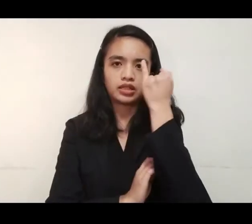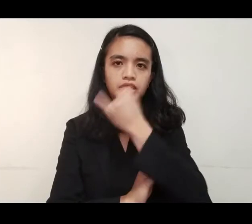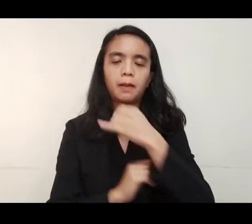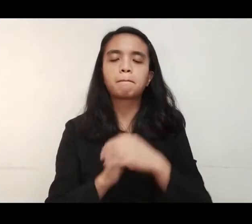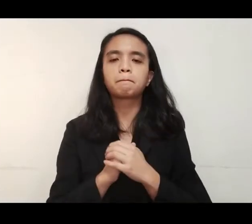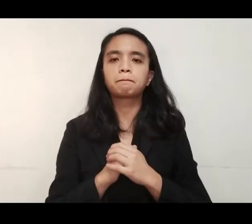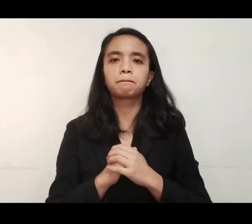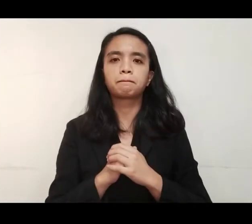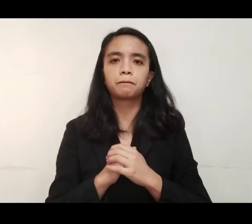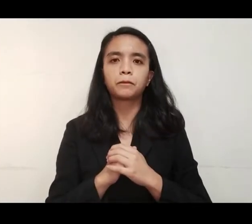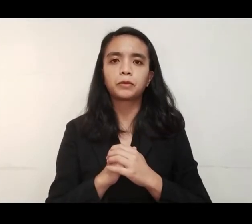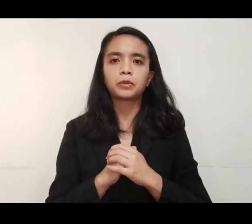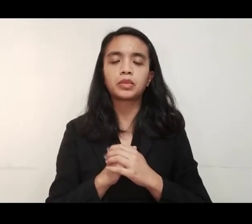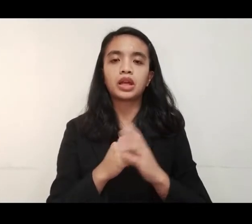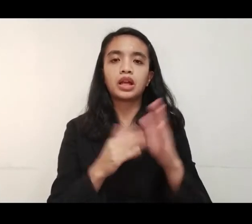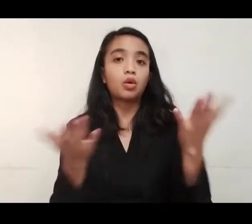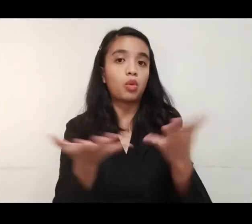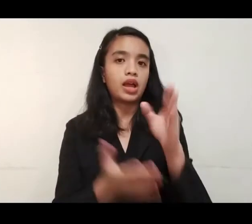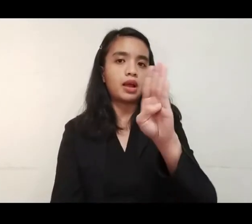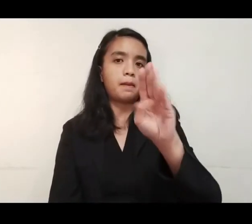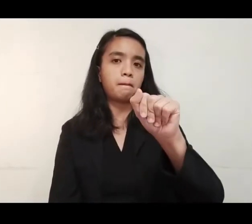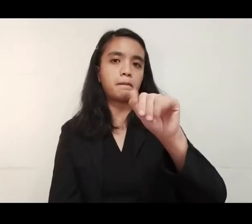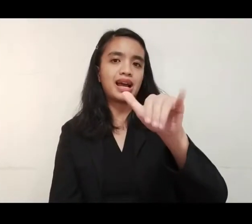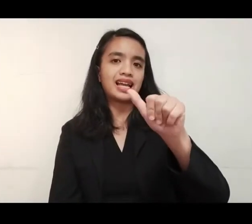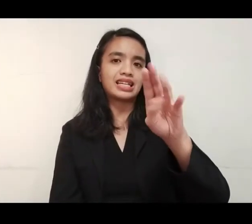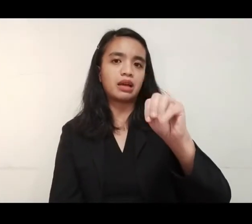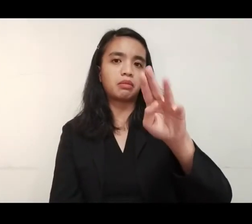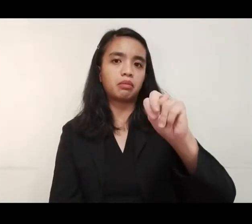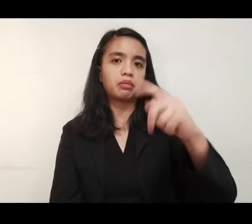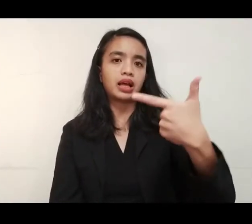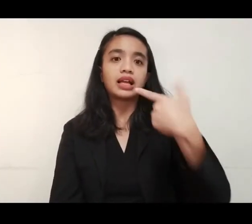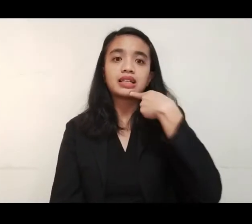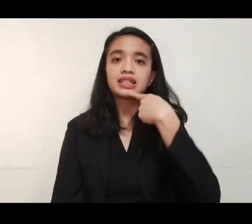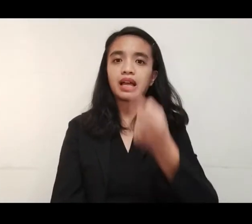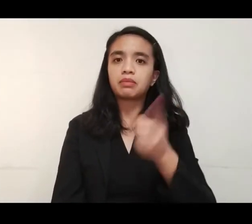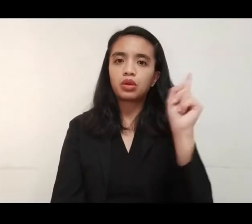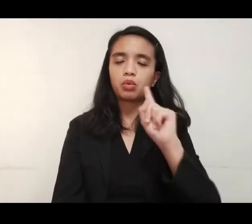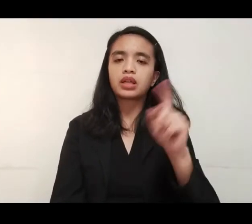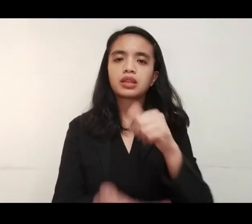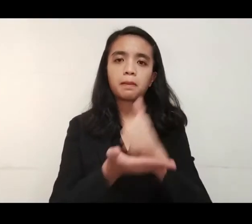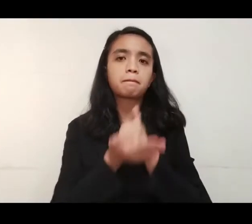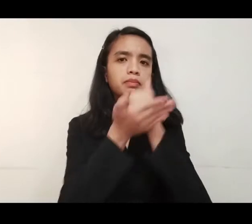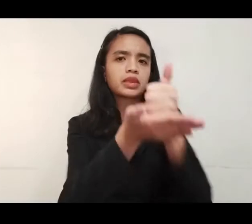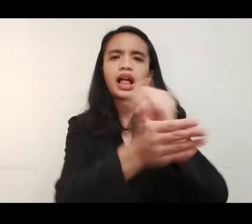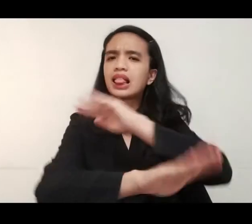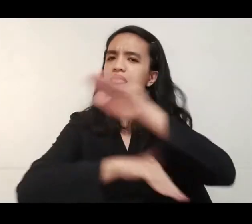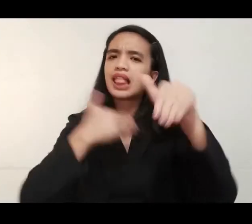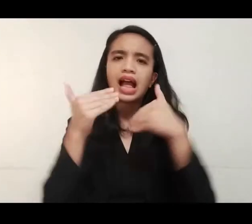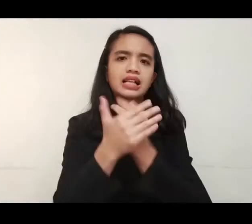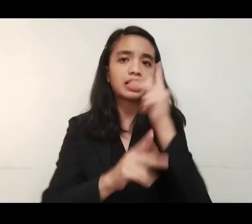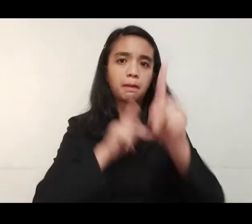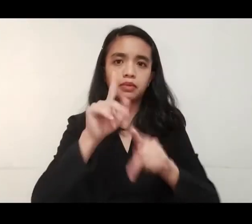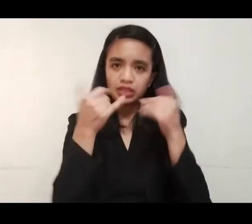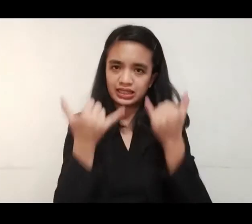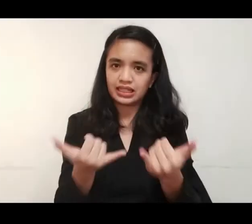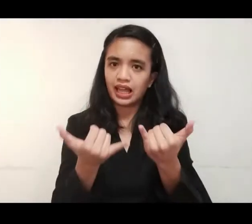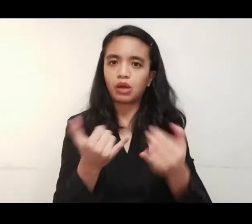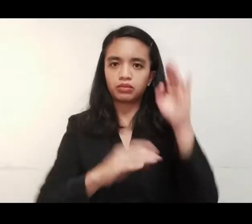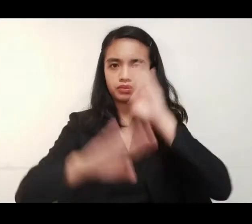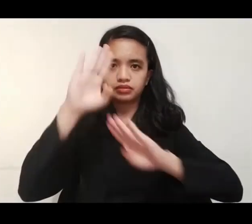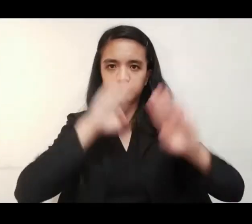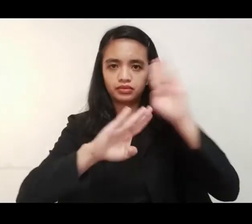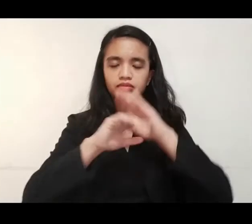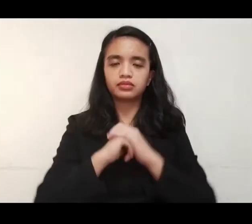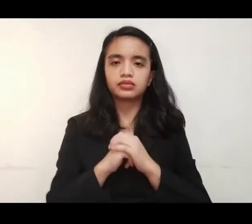DSWD, Locacia. Sa Bayambang, Pangasinan, tiniyak na lokal na pamahalaan na matutulungan ang lahat ng